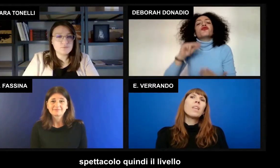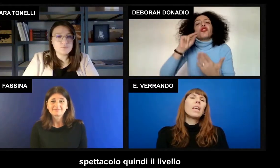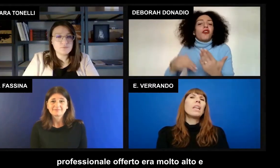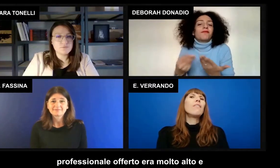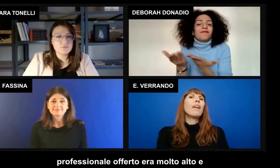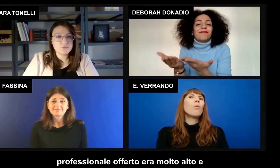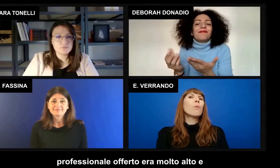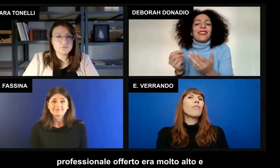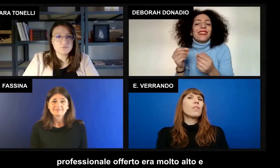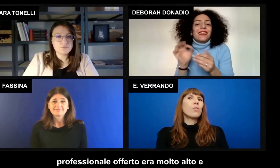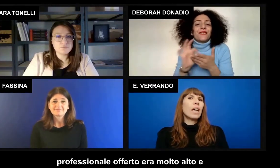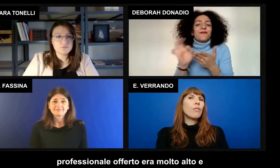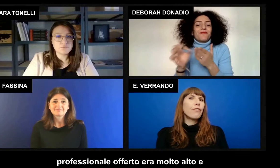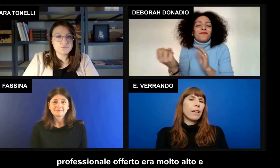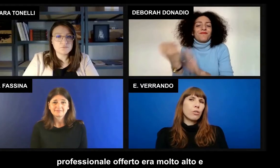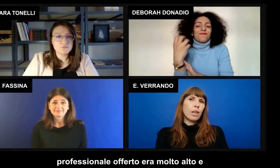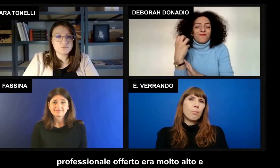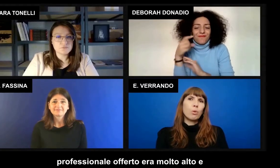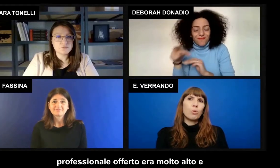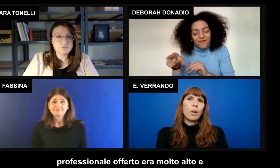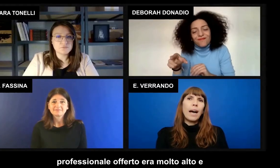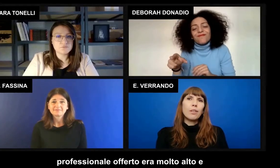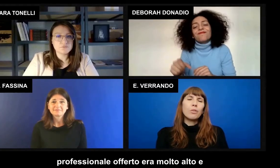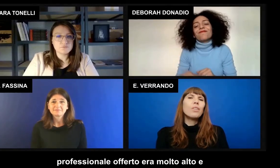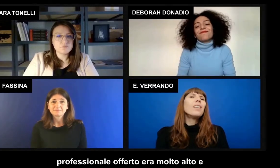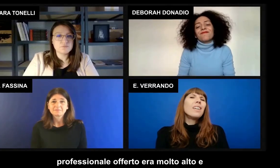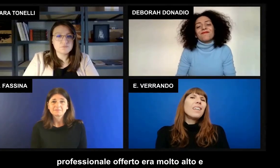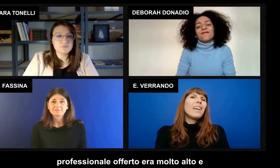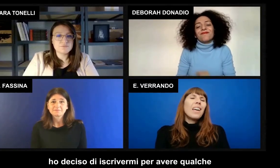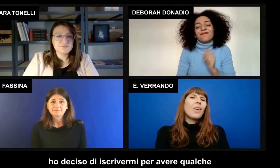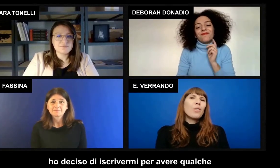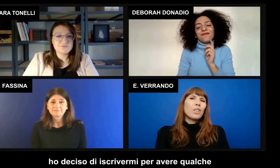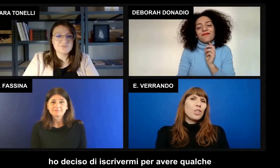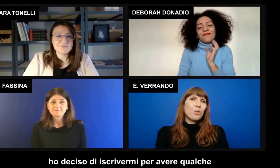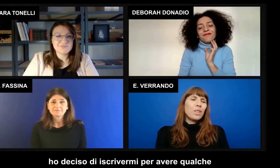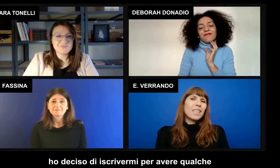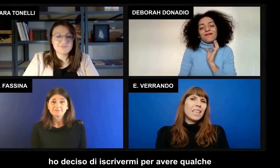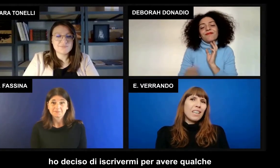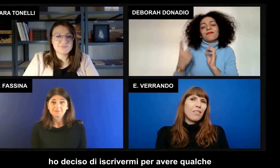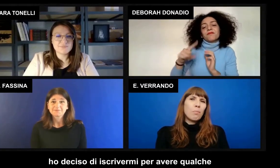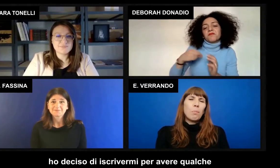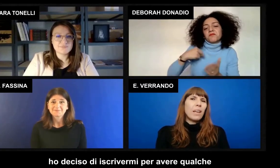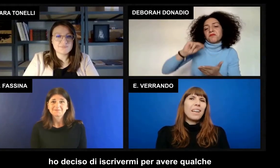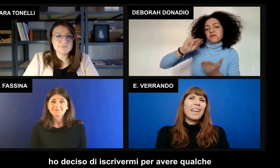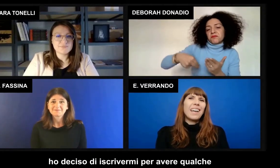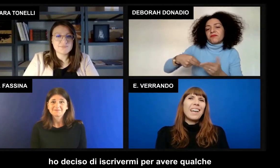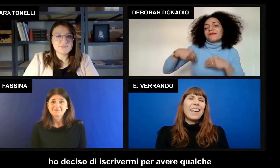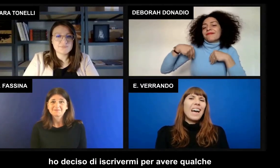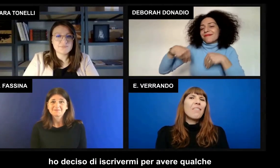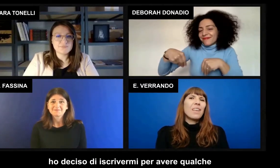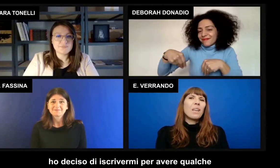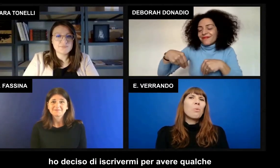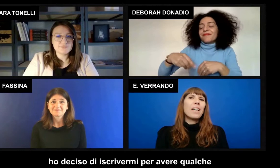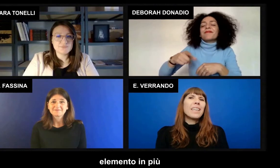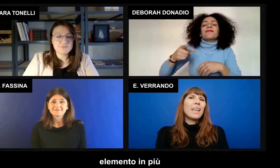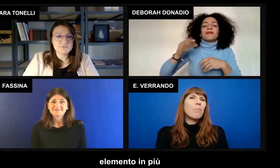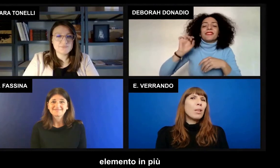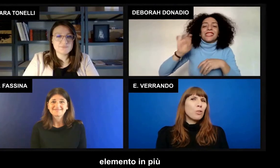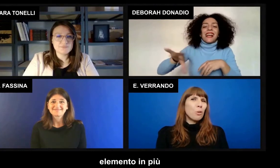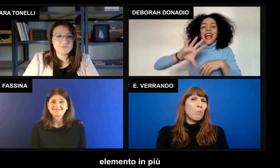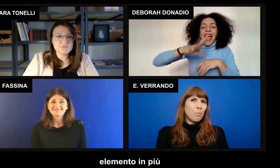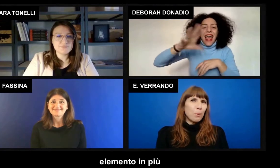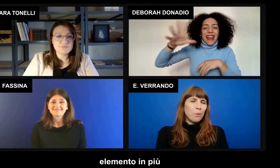quindi il livello professionale offerto era molto alto. E ho deciso di iscrivermi per avere qualche